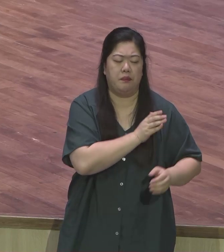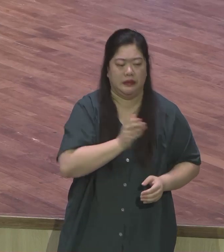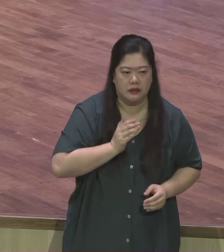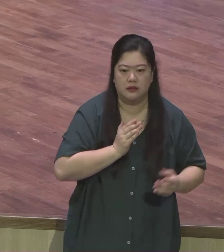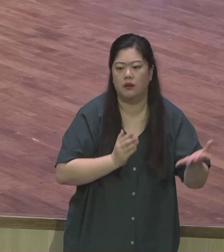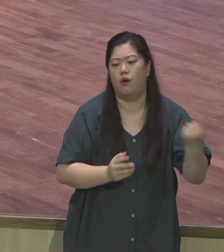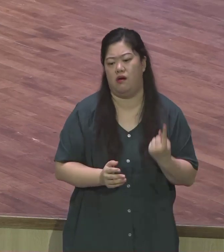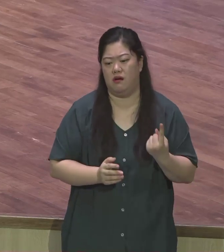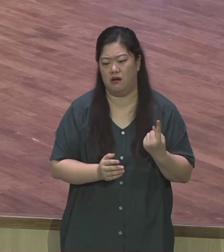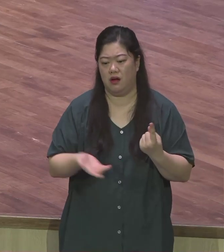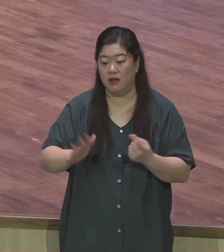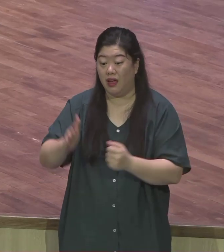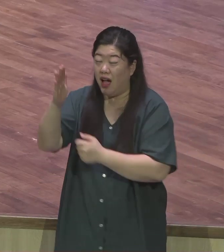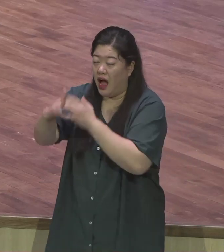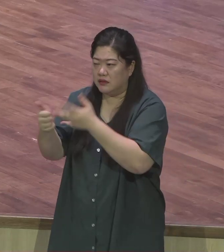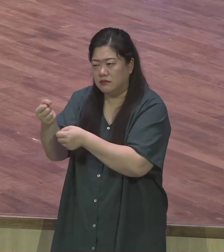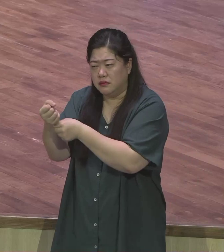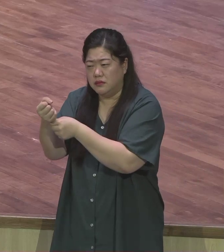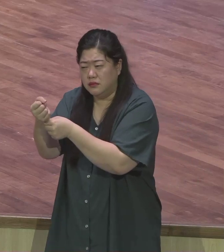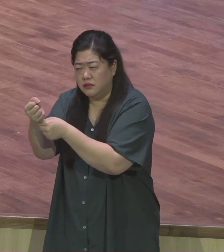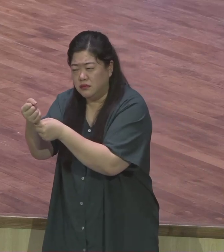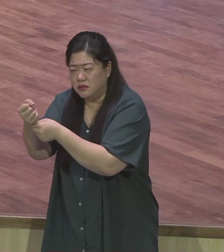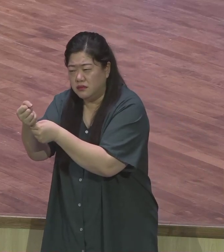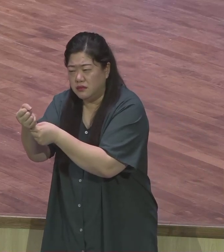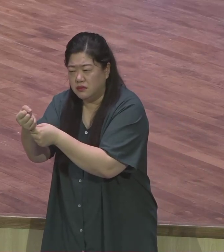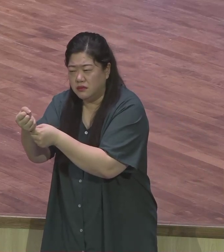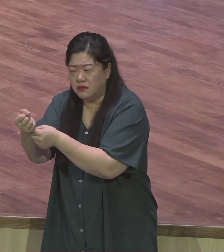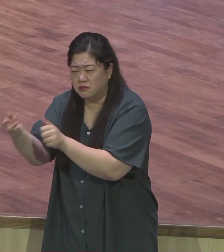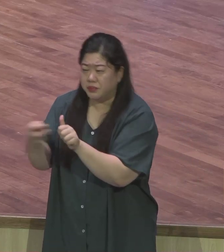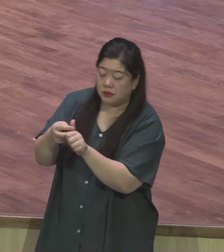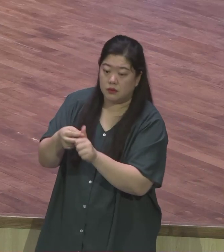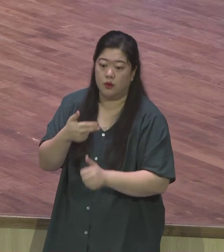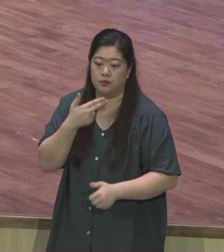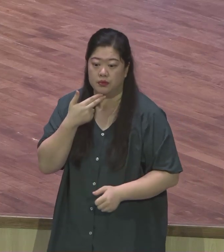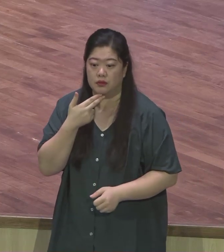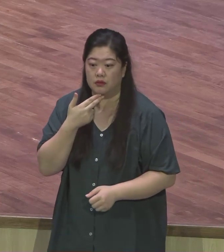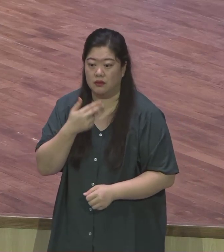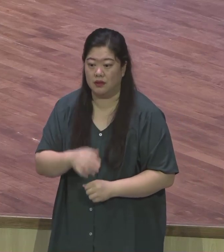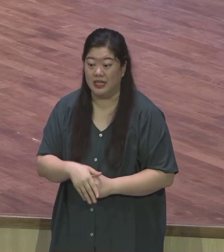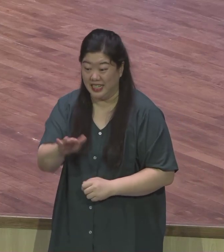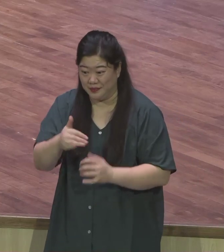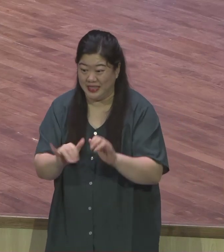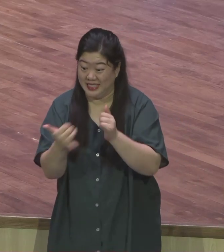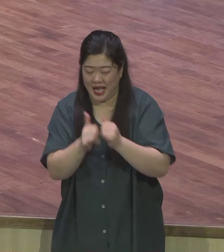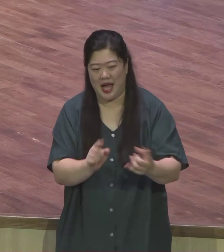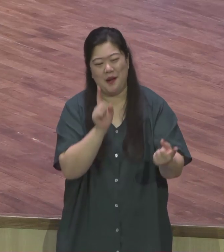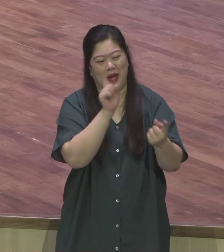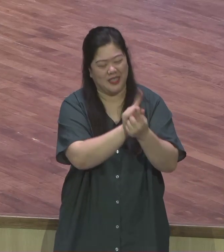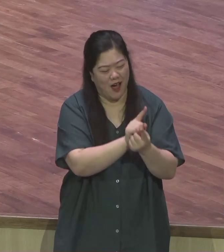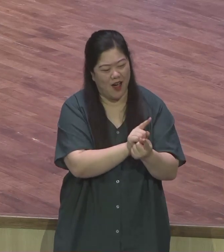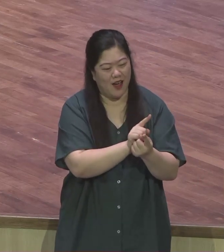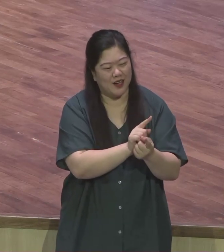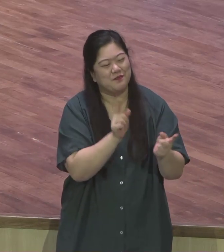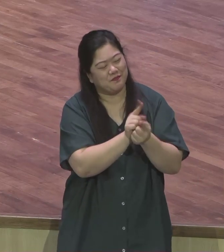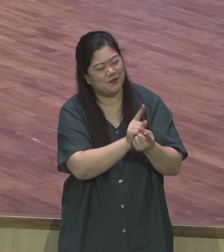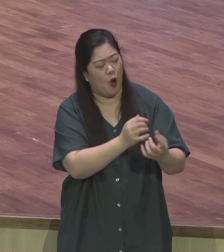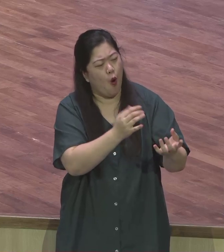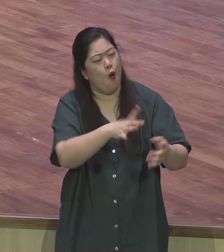동안 붙잡았던 적이 있습니다 여러분 좀 피하고 싶고 만나면 스트레스 주고 나에게 좀 상처를 줬고 이런 사람 만나면